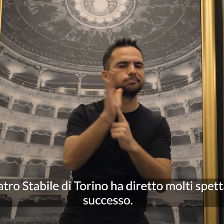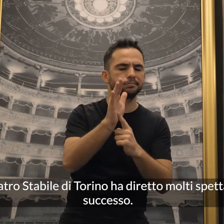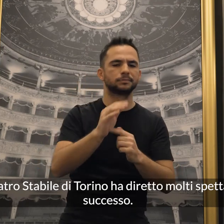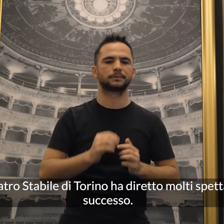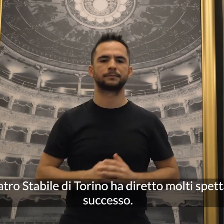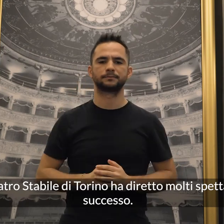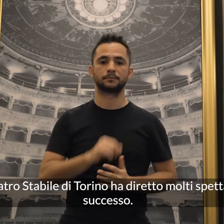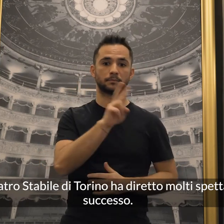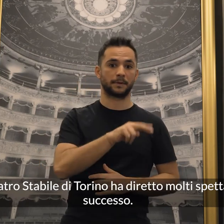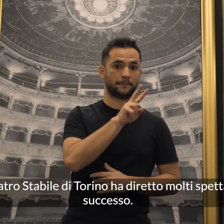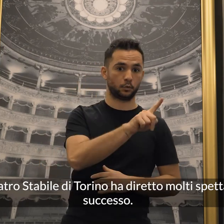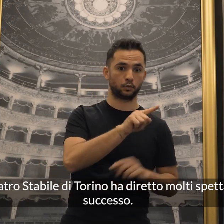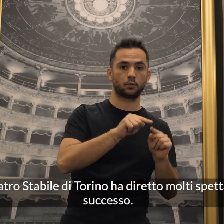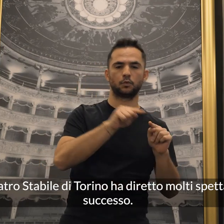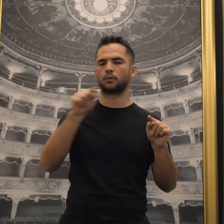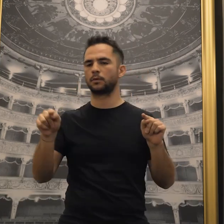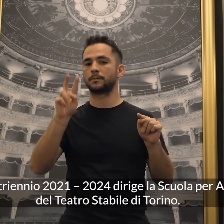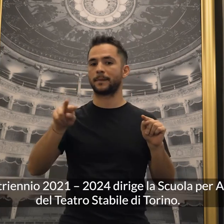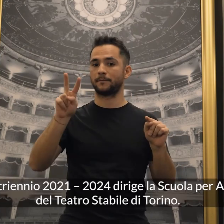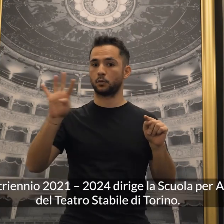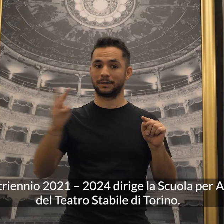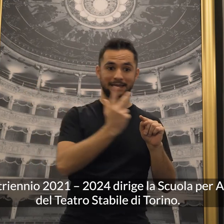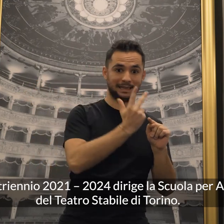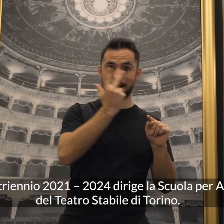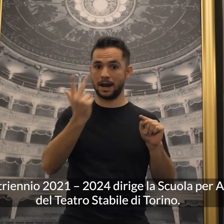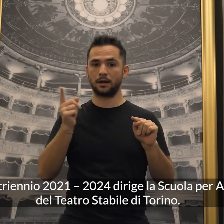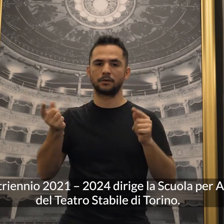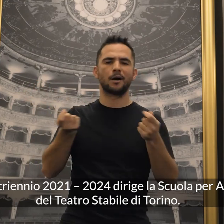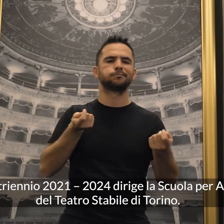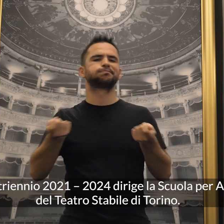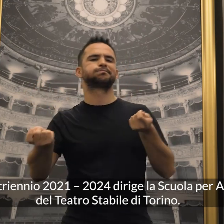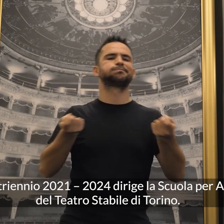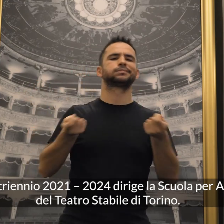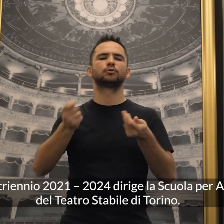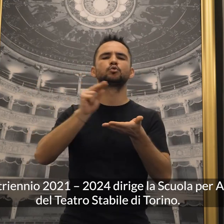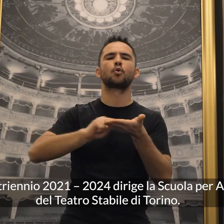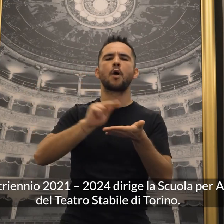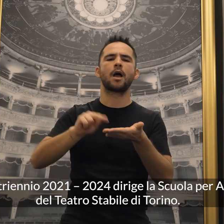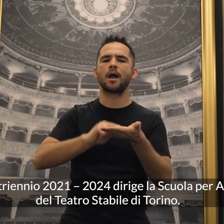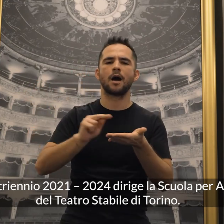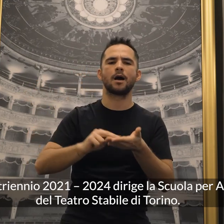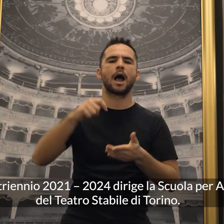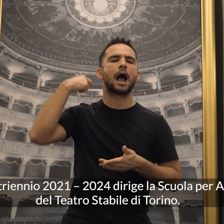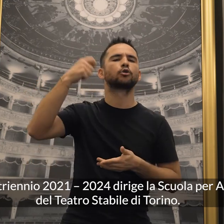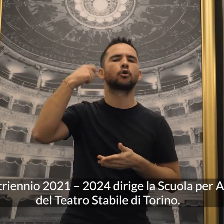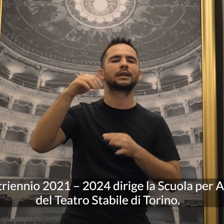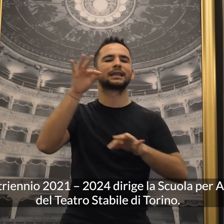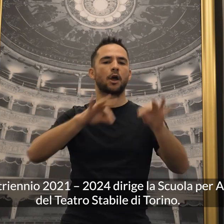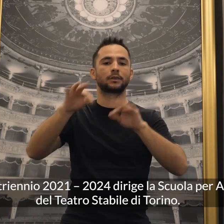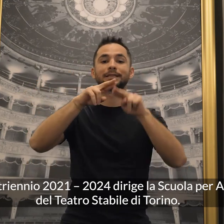molti spettacoli di successo. Per il triennio 2021-2024 dirige la Scuola per Attori